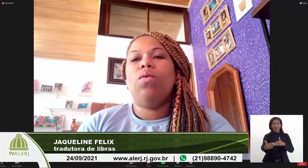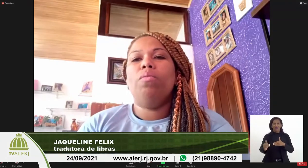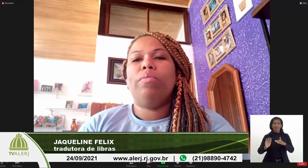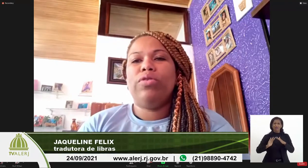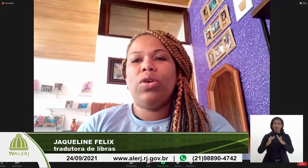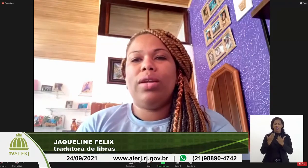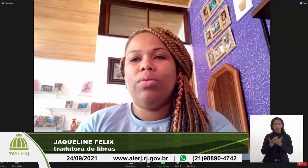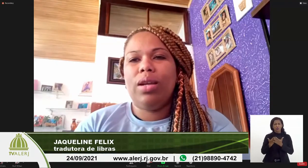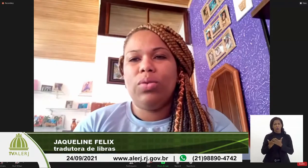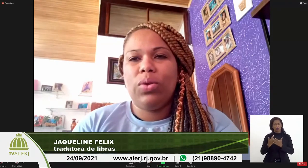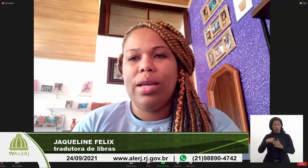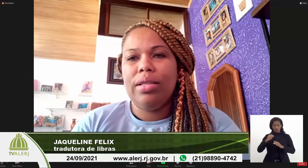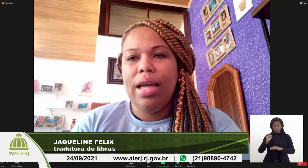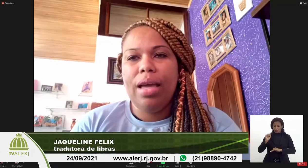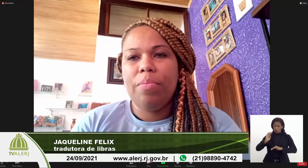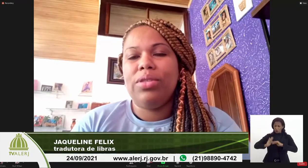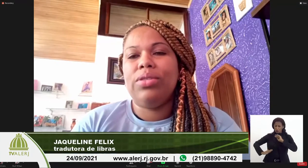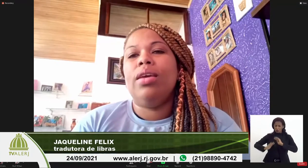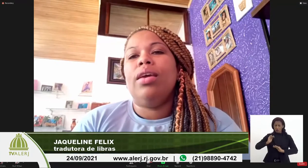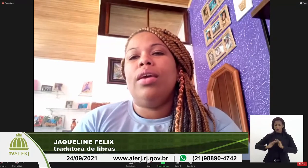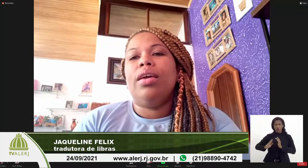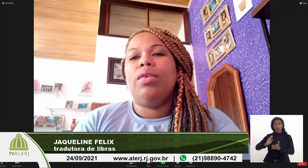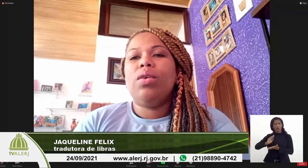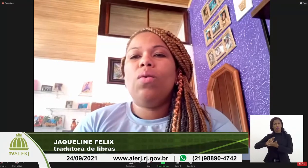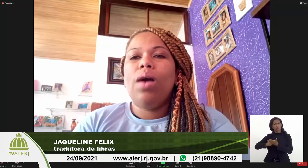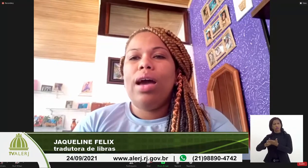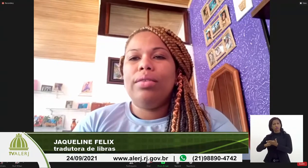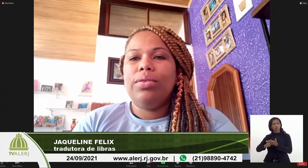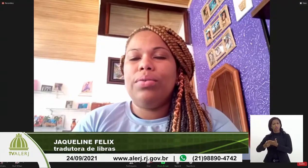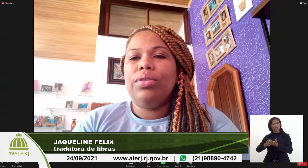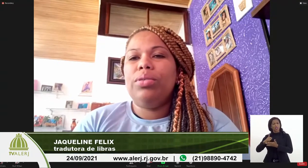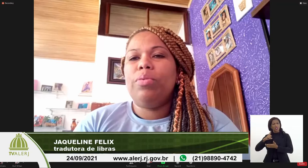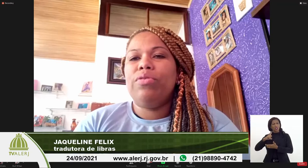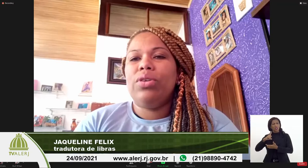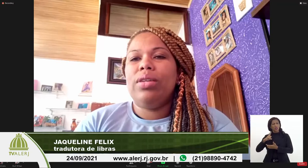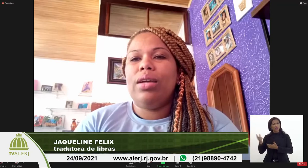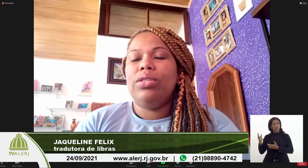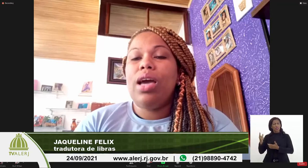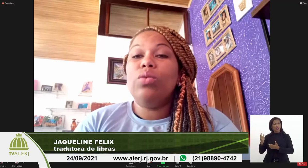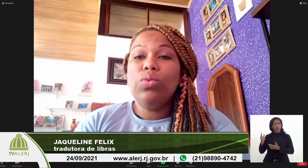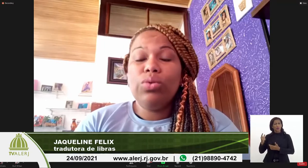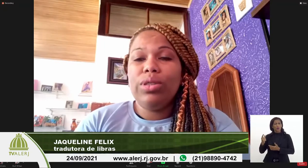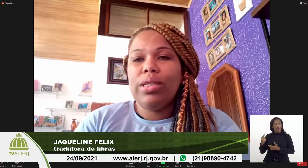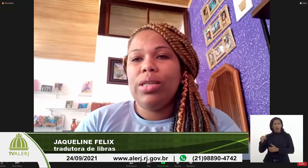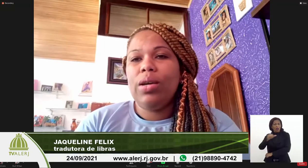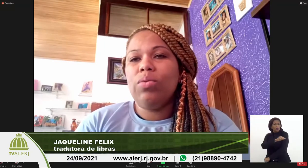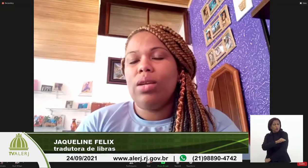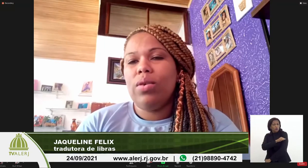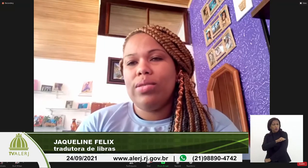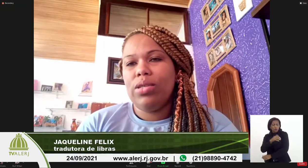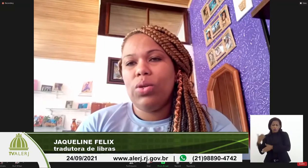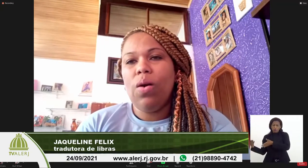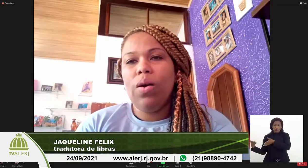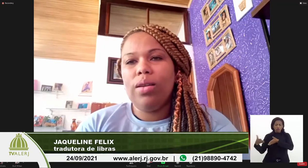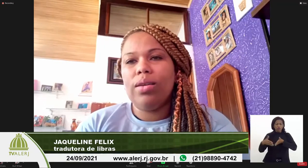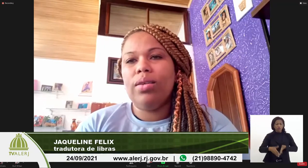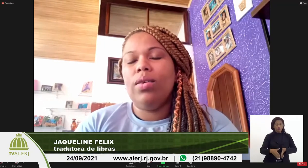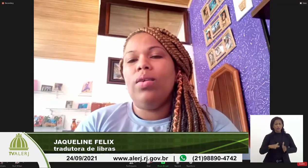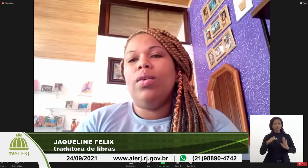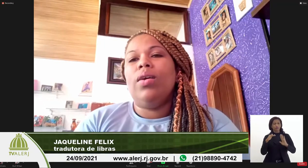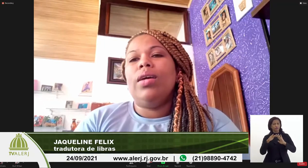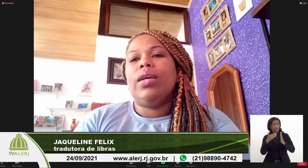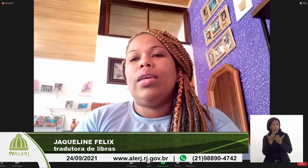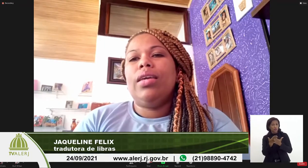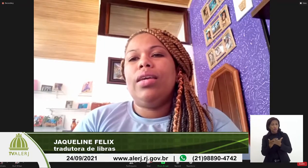eu, como profissional tradutora e intérprete, eu tenho um quadro de alunos que chegam na nossa escola